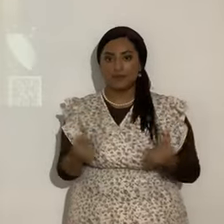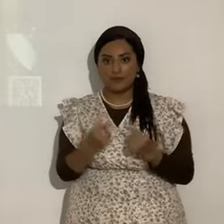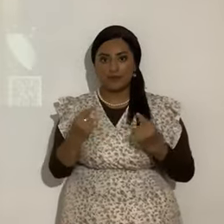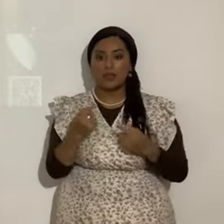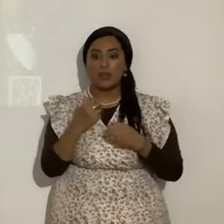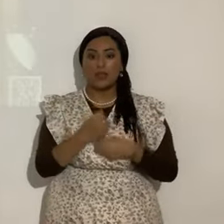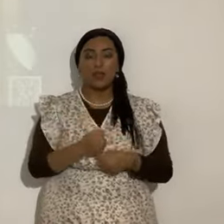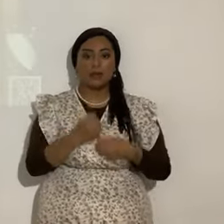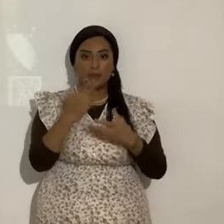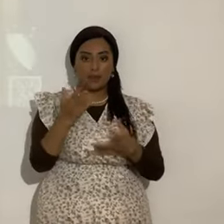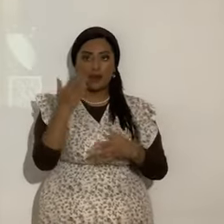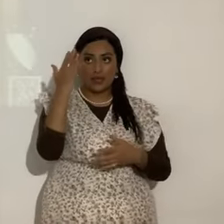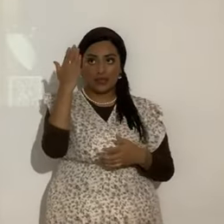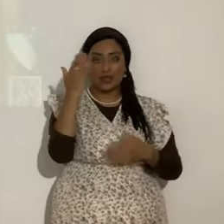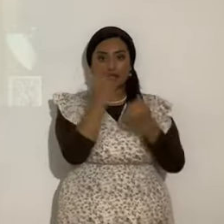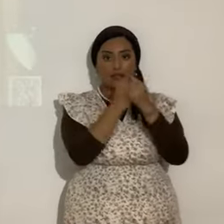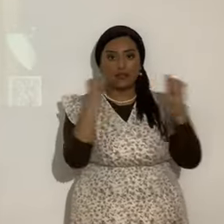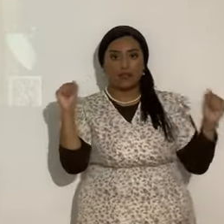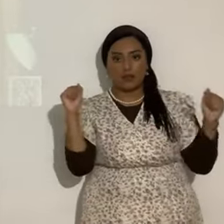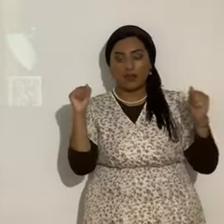confesándolo como señor y salvador entonces guardando la Torah